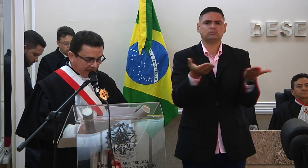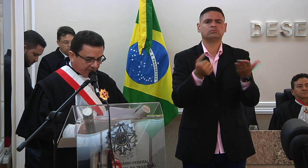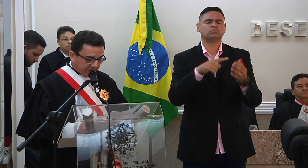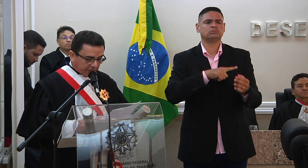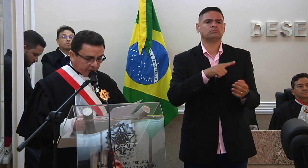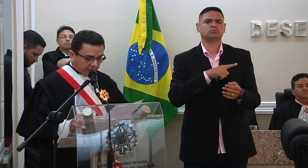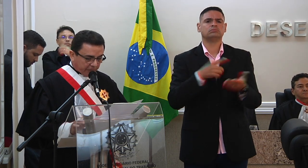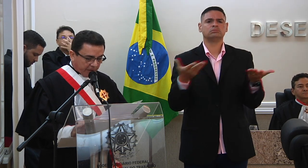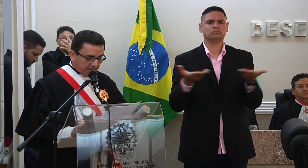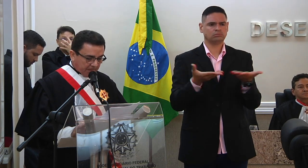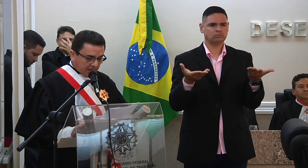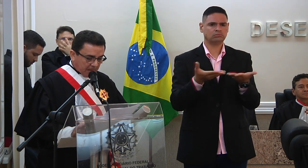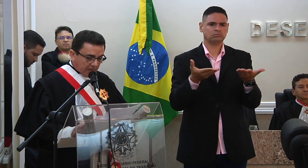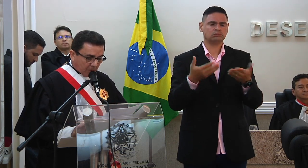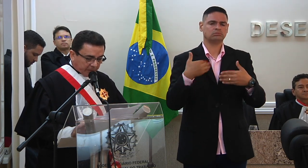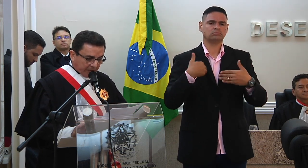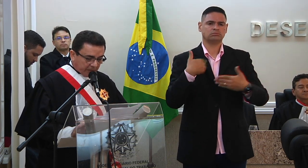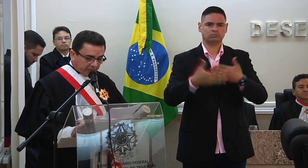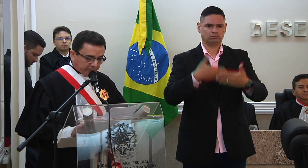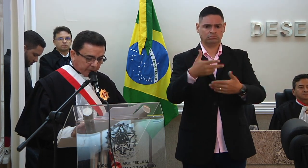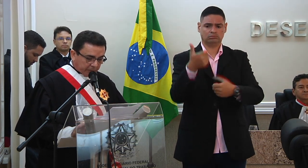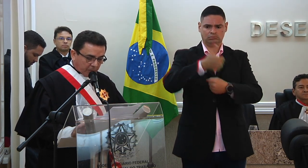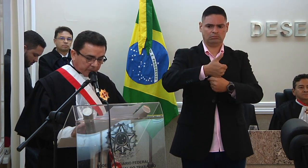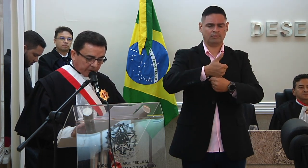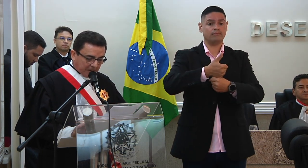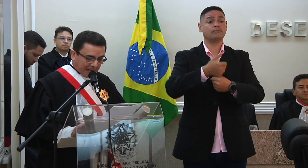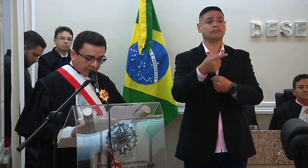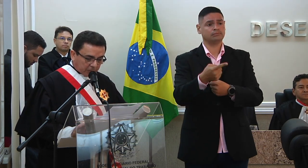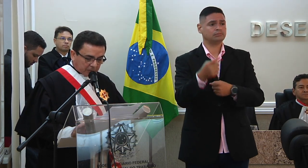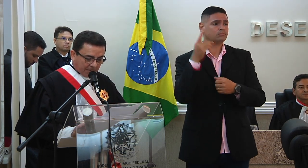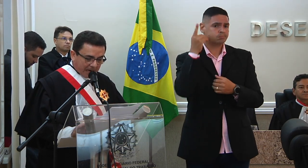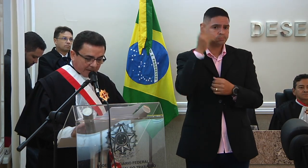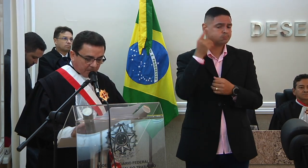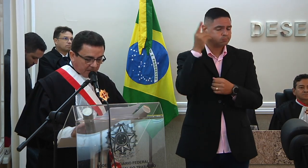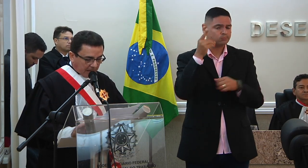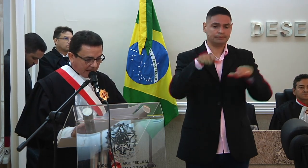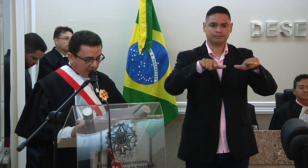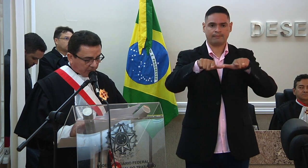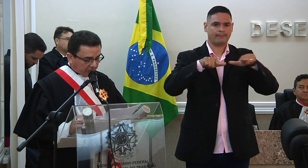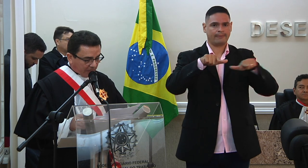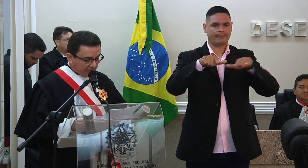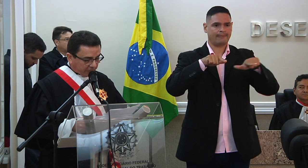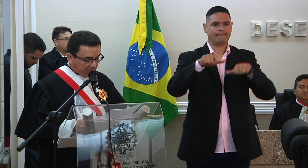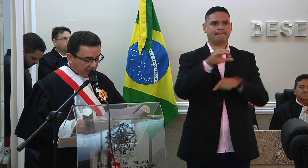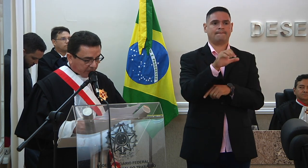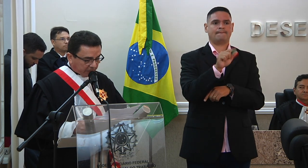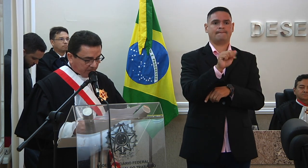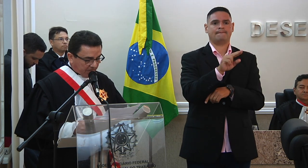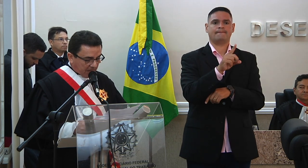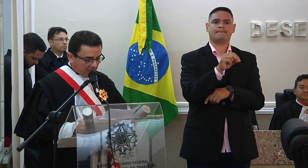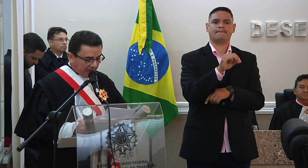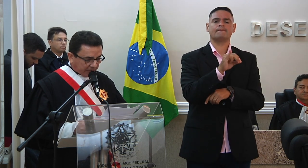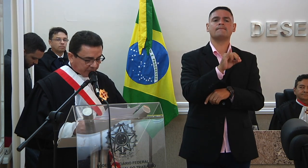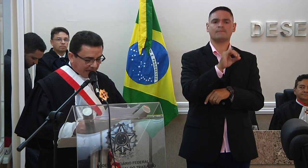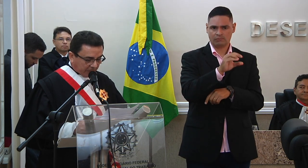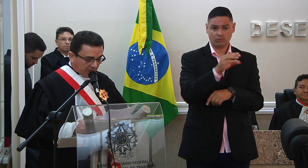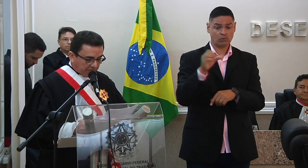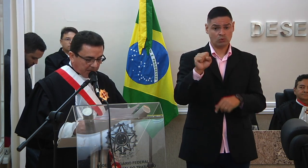difícil tarefa de suceder o excelentíssimo senhor desbargador do trabalho Cláudio Soares Pires